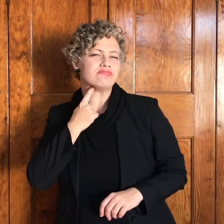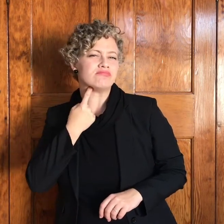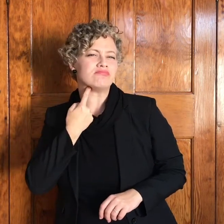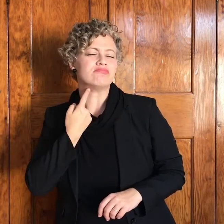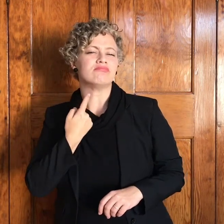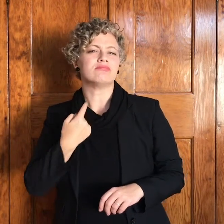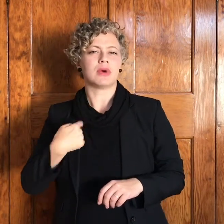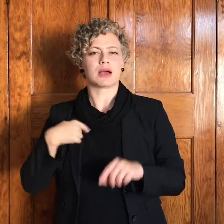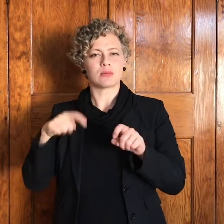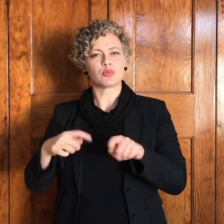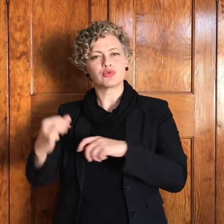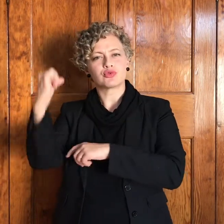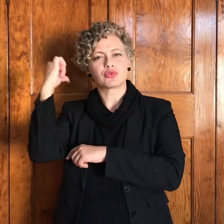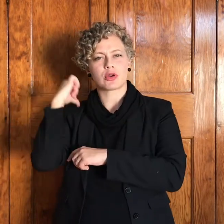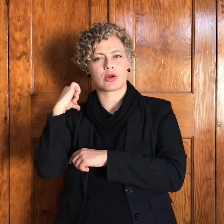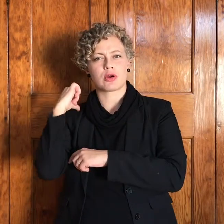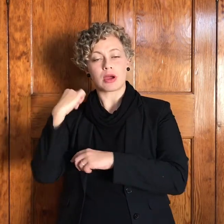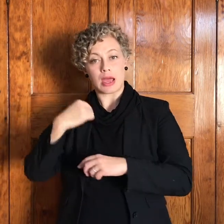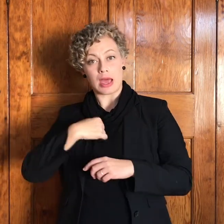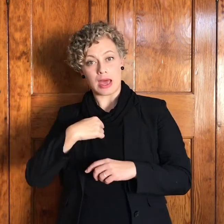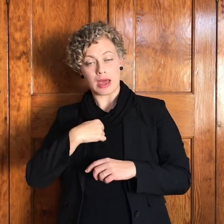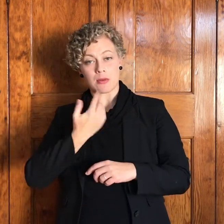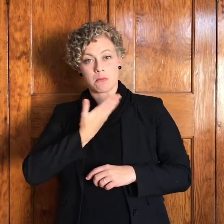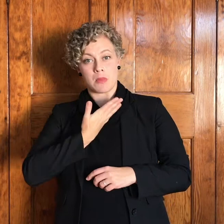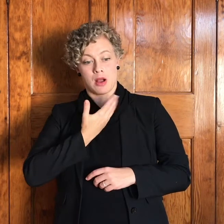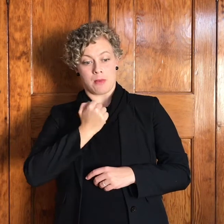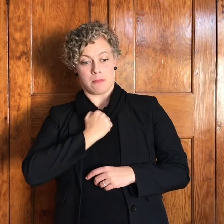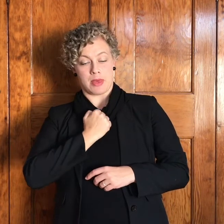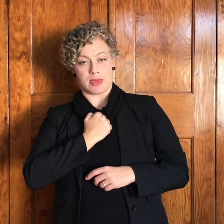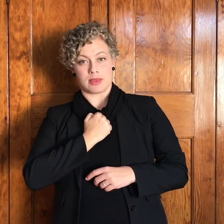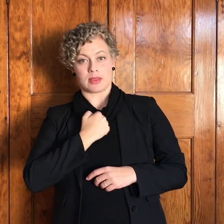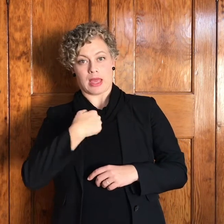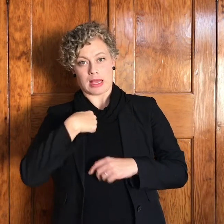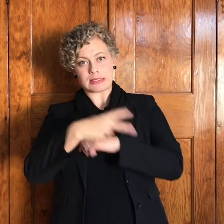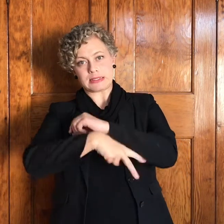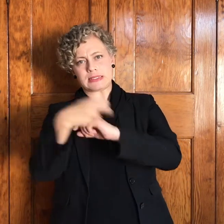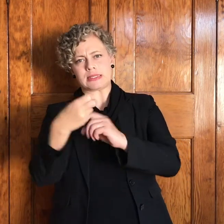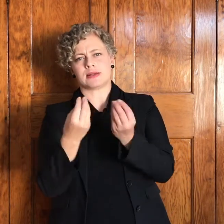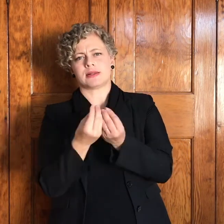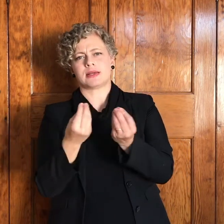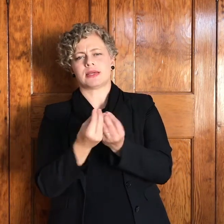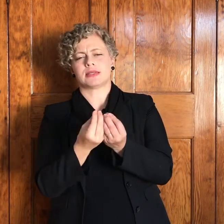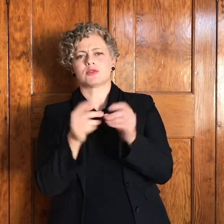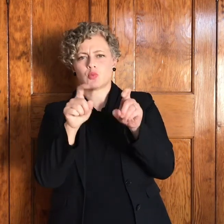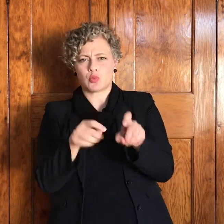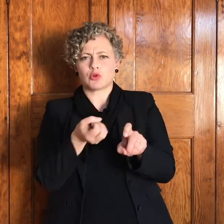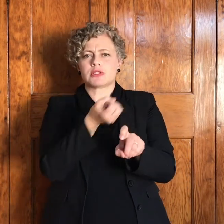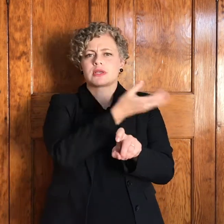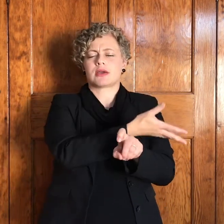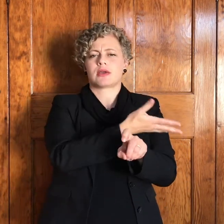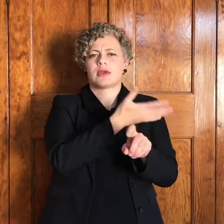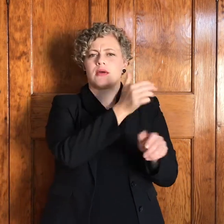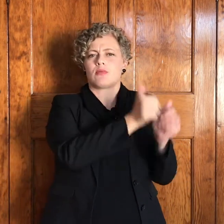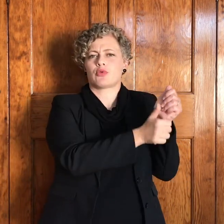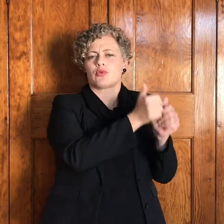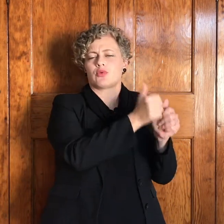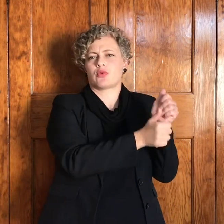ek het gesteel by my pa wat bedoel was my broer en ek moet teruggaan na gevaar toe daar is een